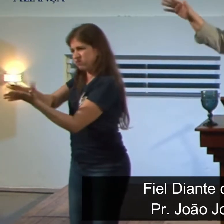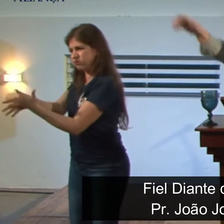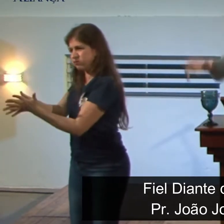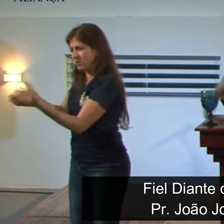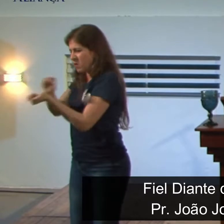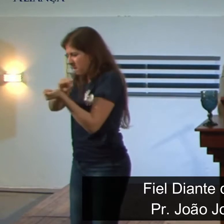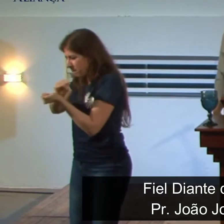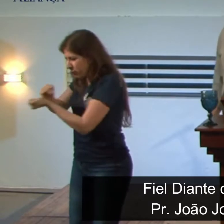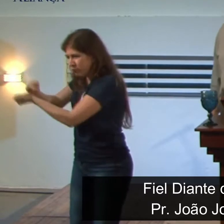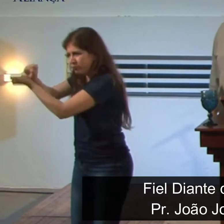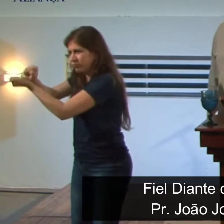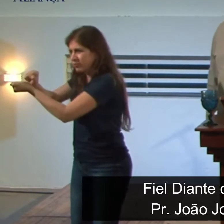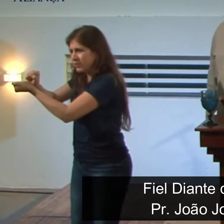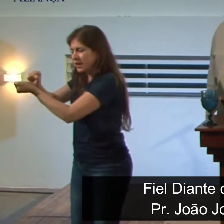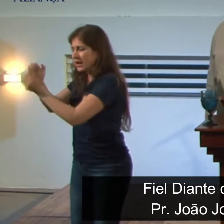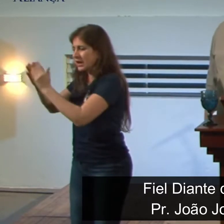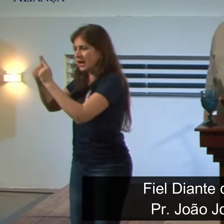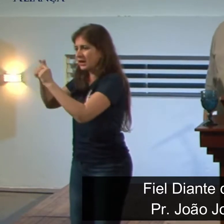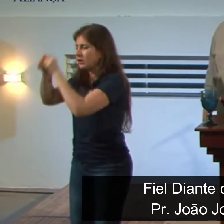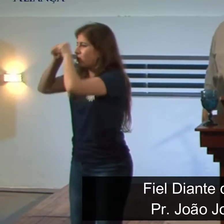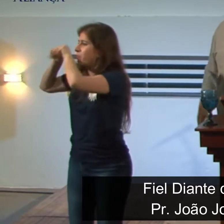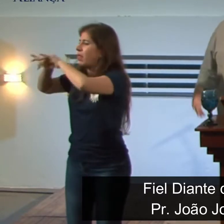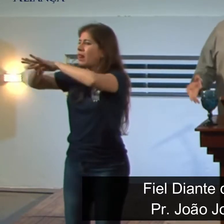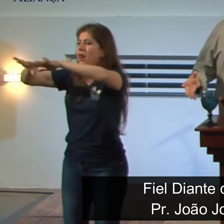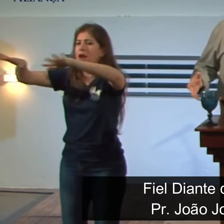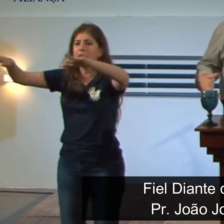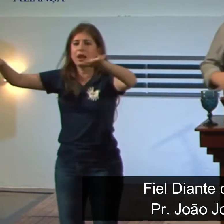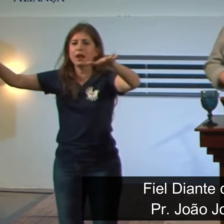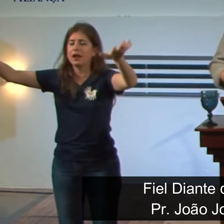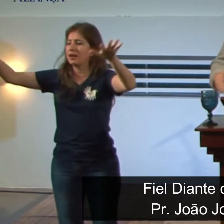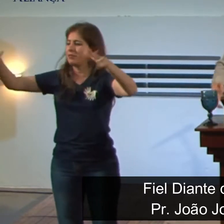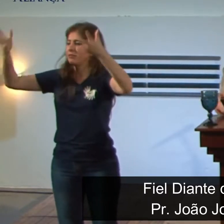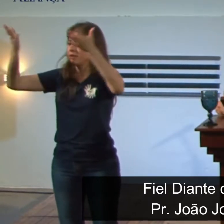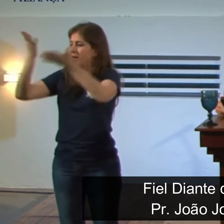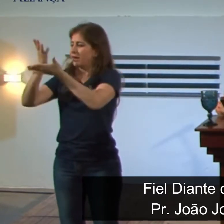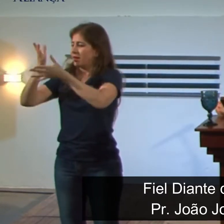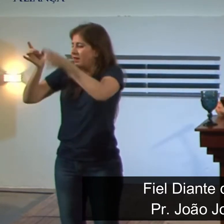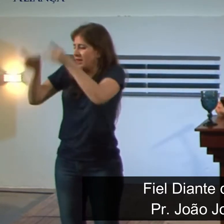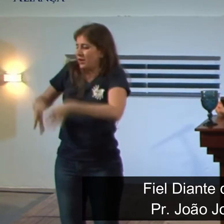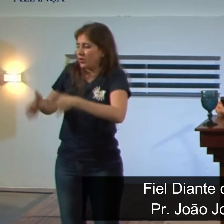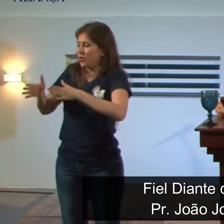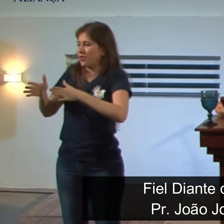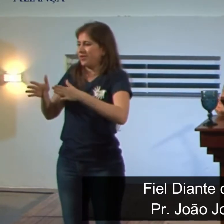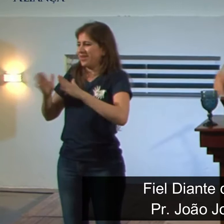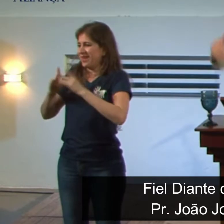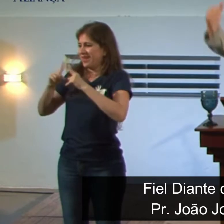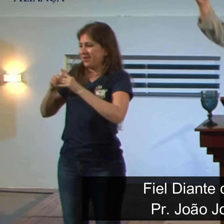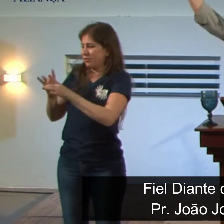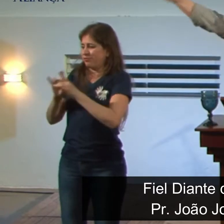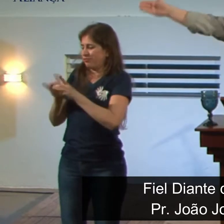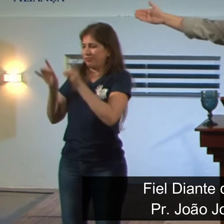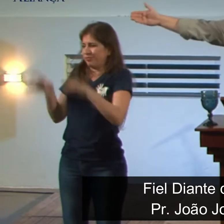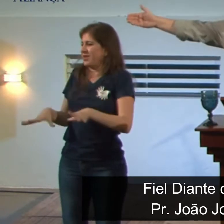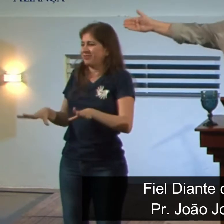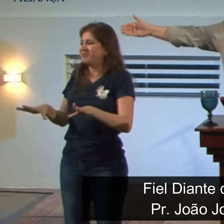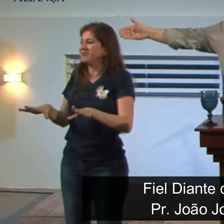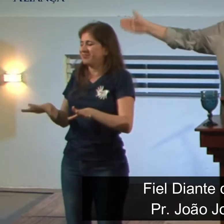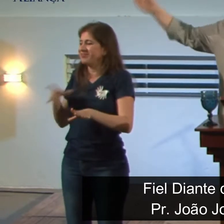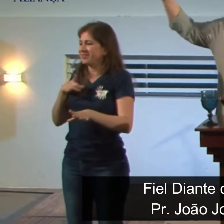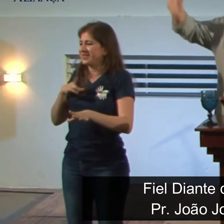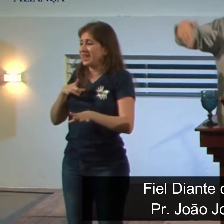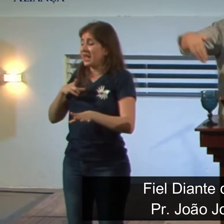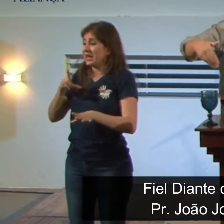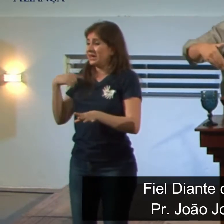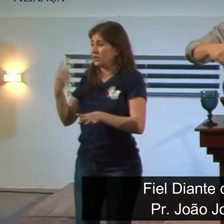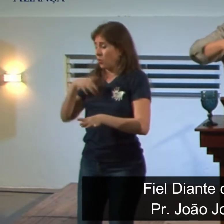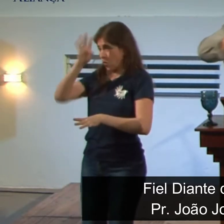e na dispersão da igreja. Outro ponto terrível da história de Israel. Jerusalém cai sobre o poder